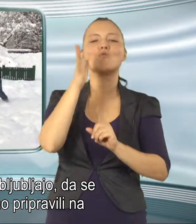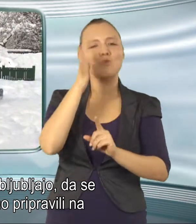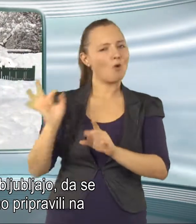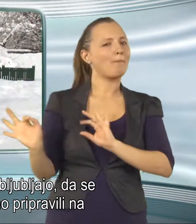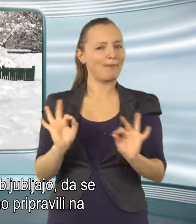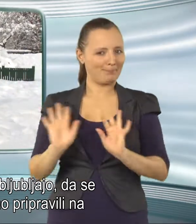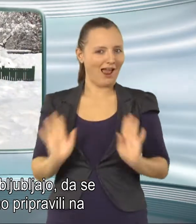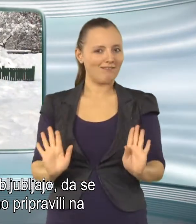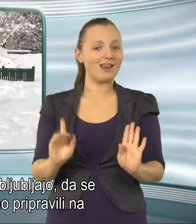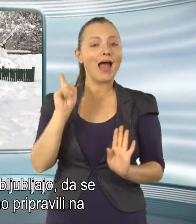pravočasno obvestiti.